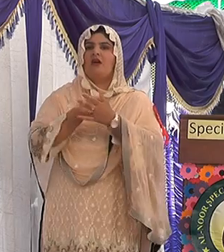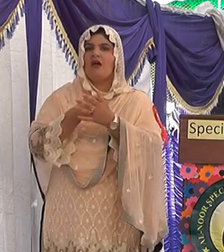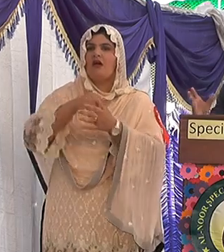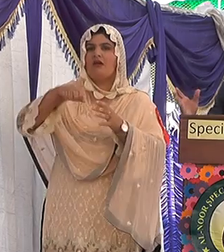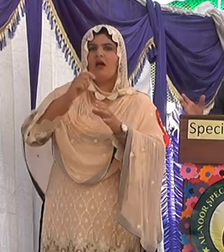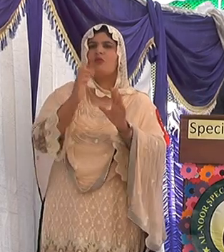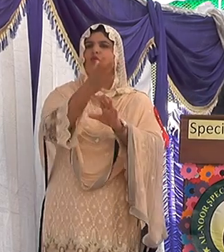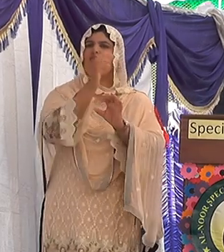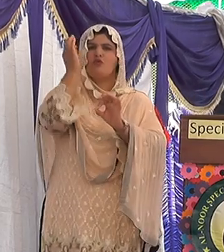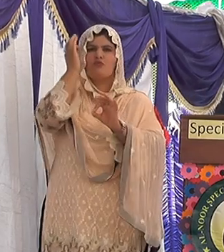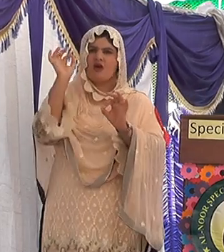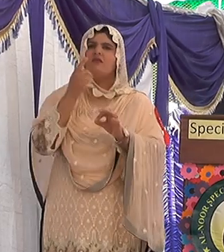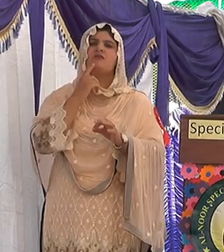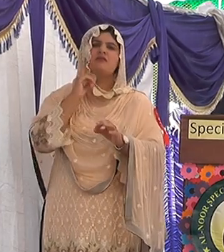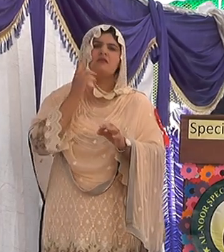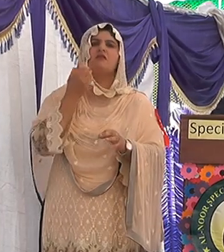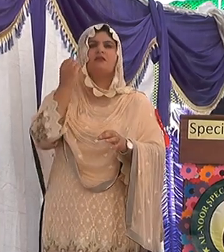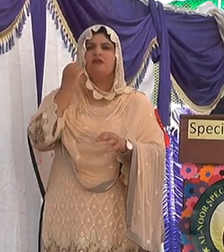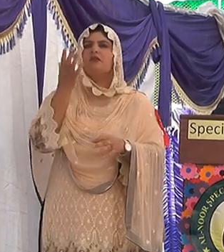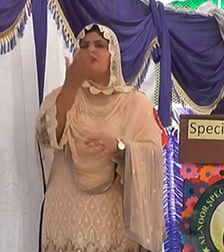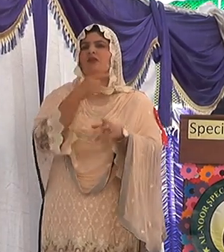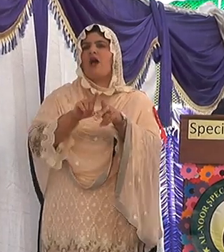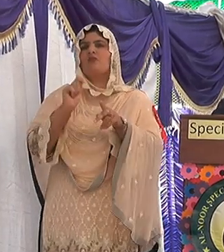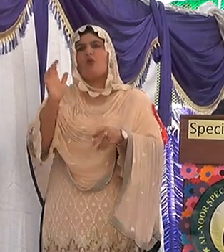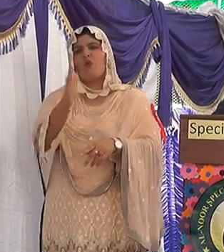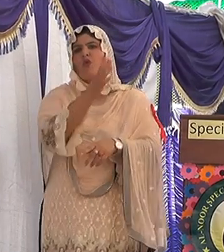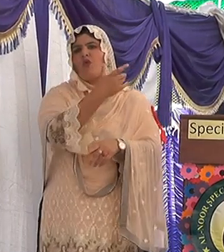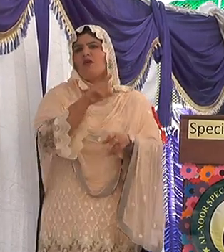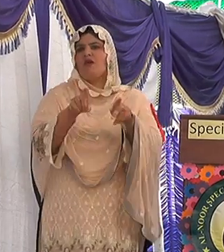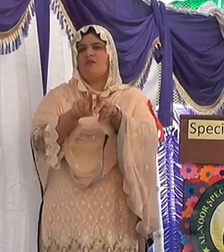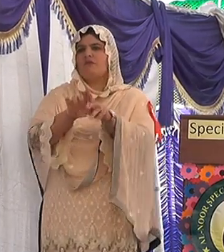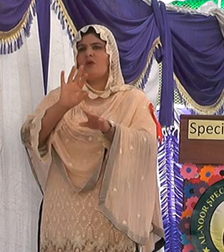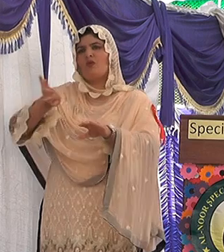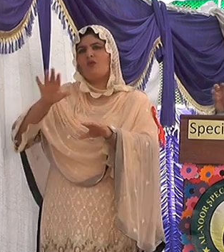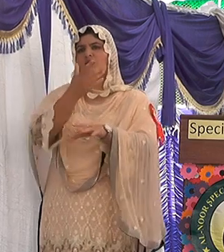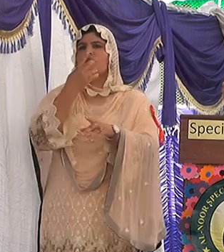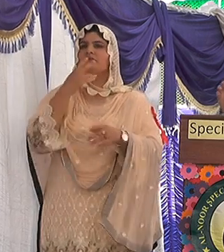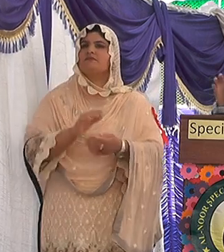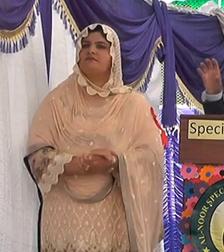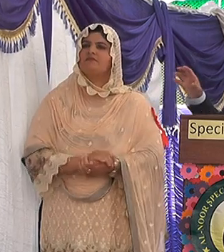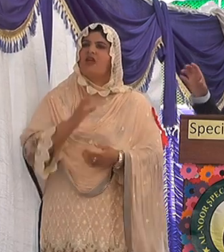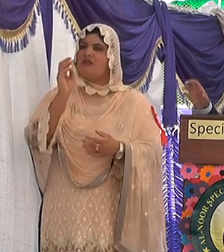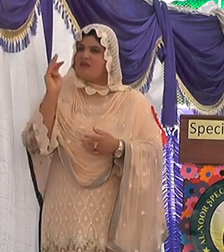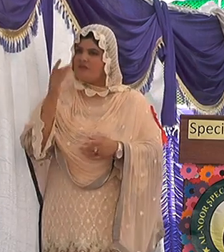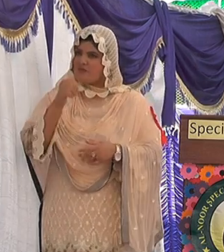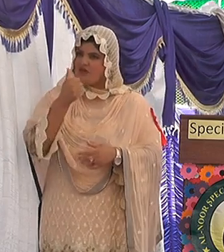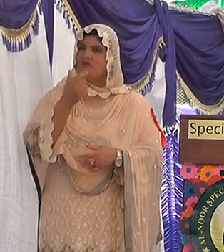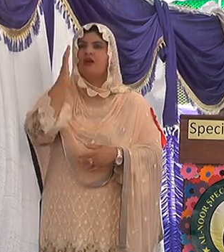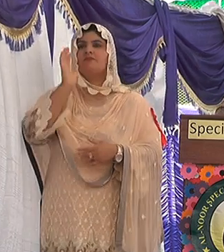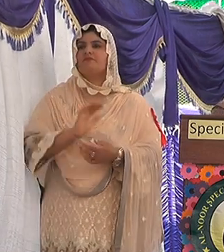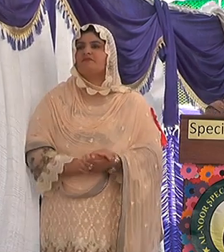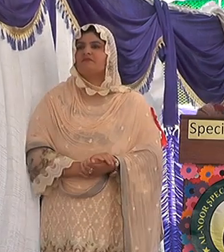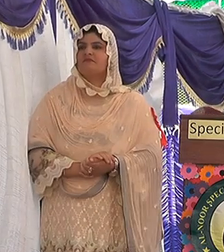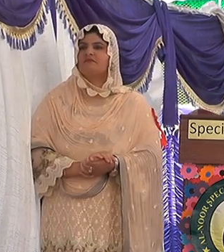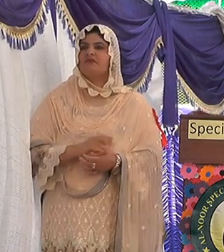سکلز کے محاید ہوں گے مختلف لوگ ہیں اسی طرح ہم لوگوں میں بھی کچھ لوگ ذہنی سلائیتوں میں کمال کی ہیں کچھ میتھمیٹیکل سکلز میں مہارہ رکھتے